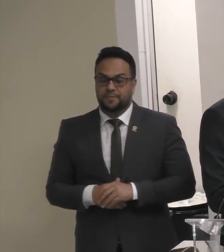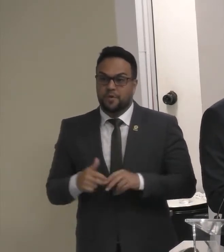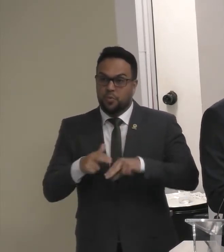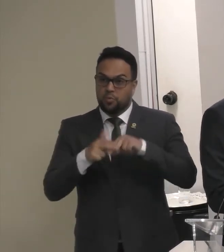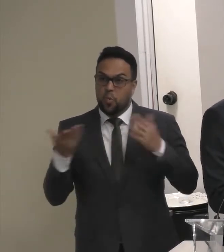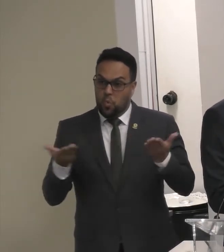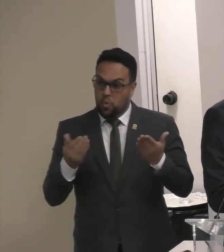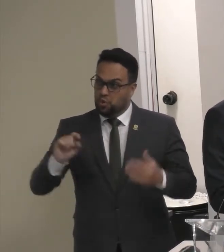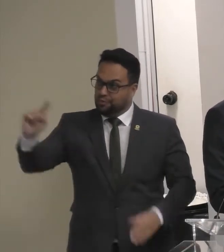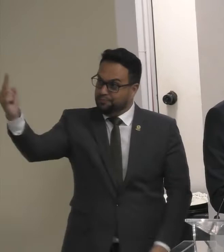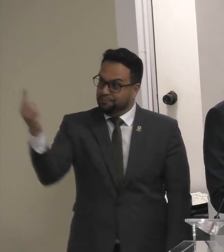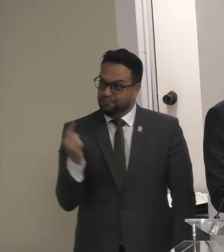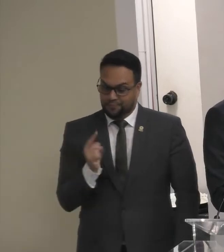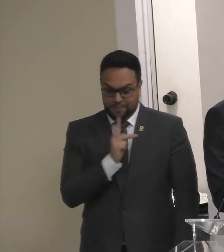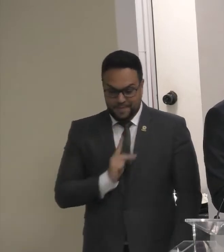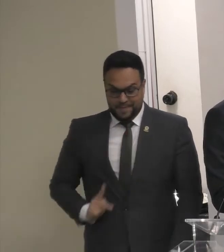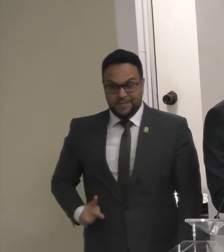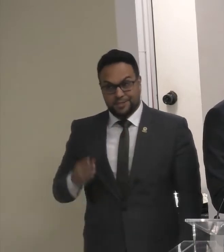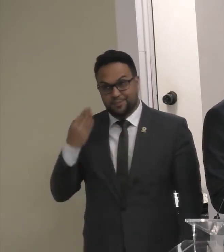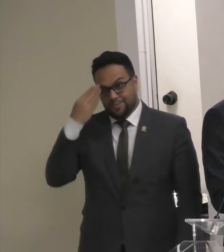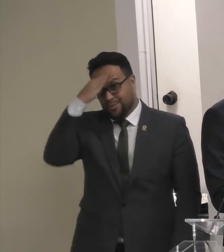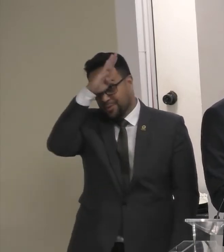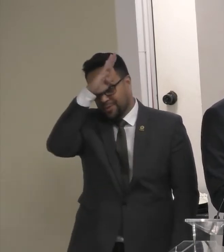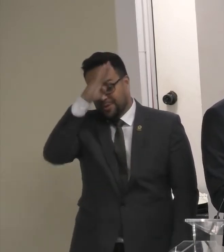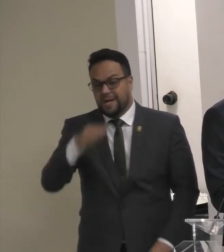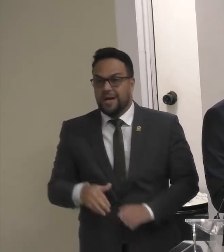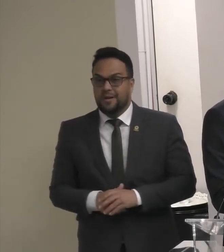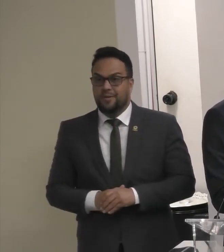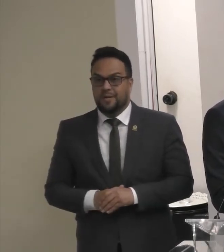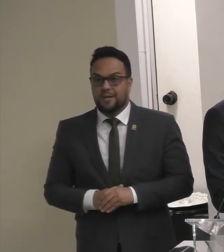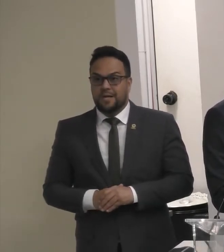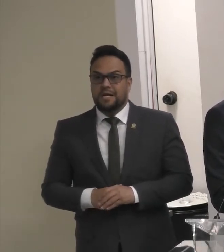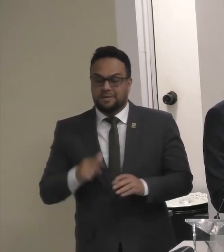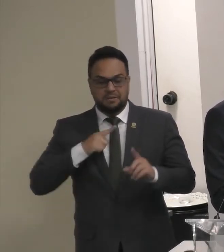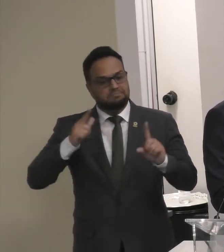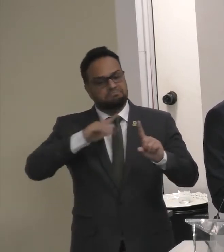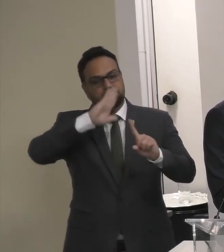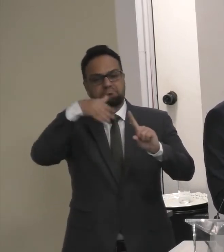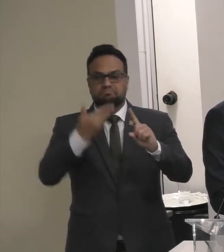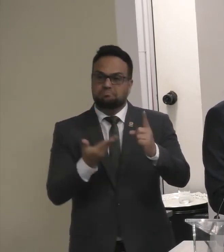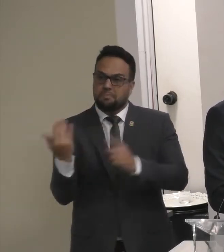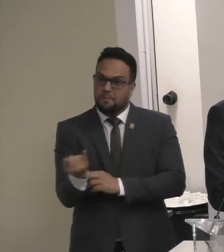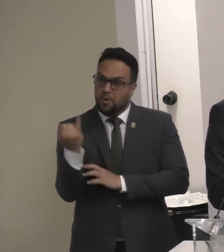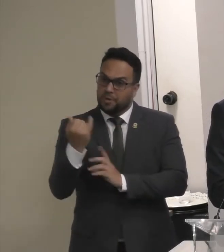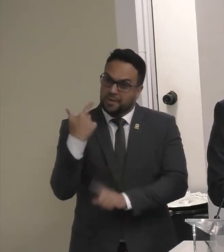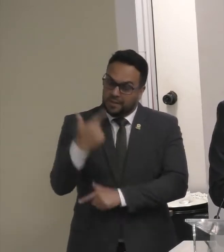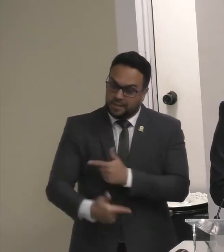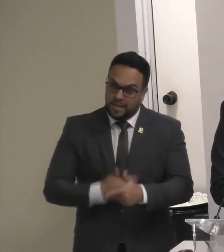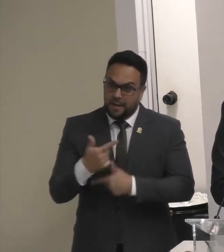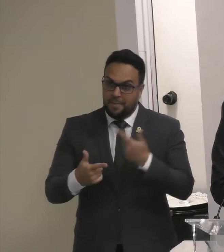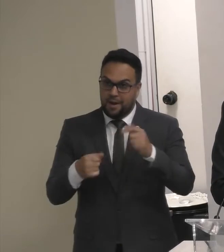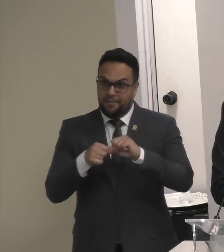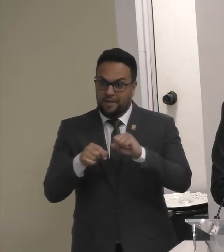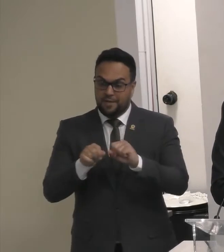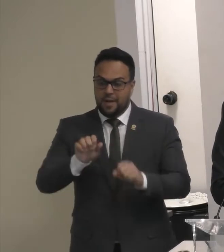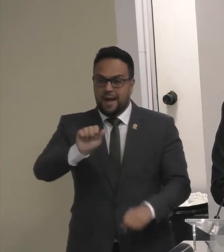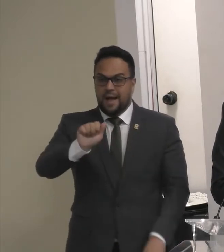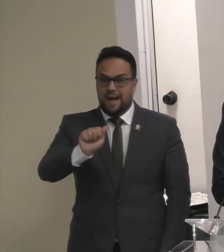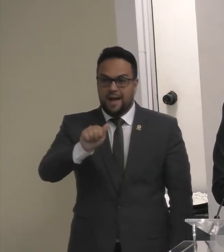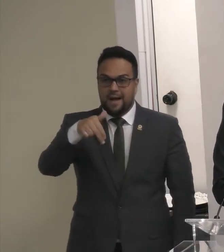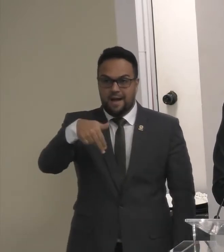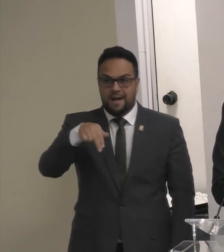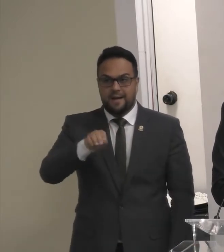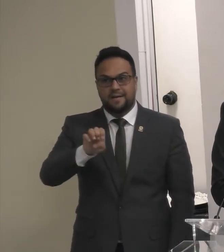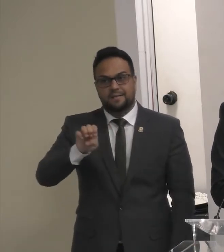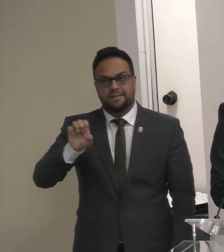Presidente Bolsonaro Prestigia Esse importante Trabalho Realizado Pela agência Nacional